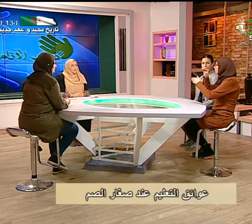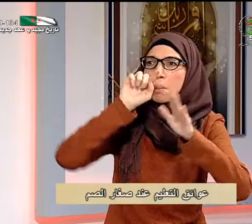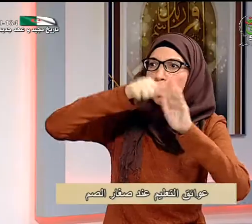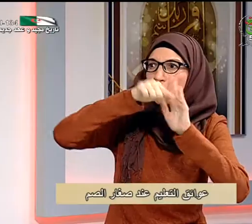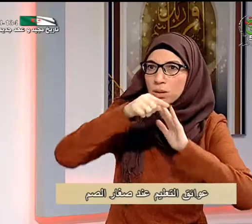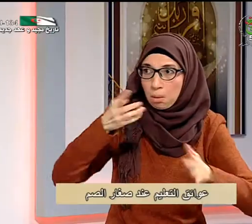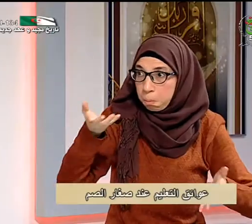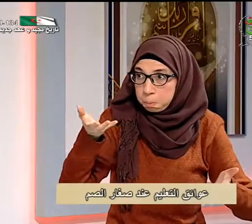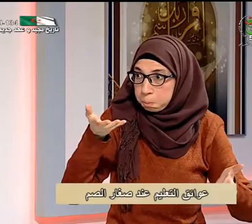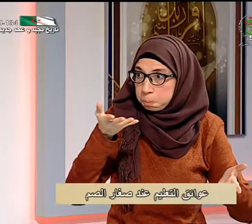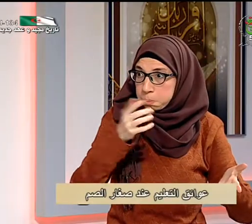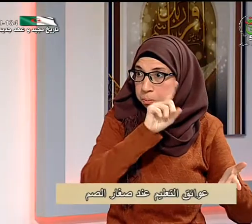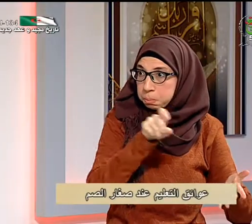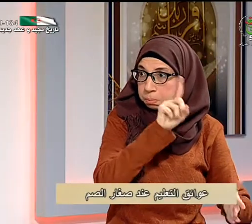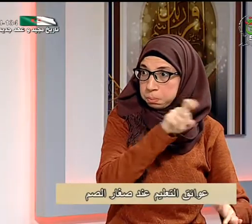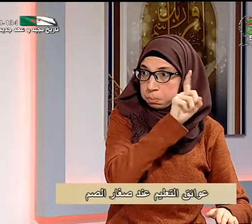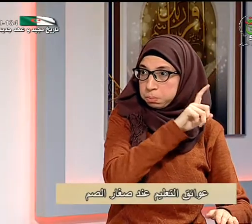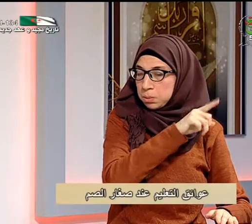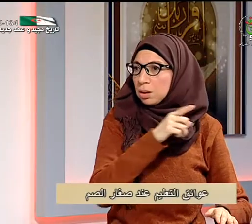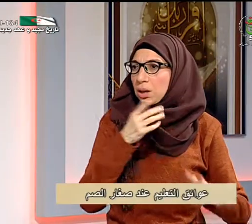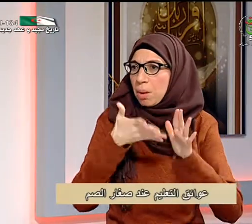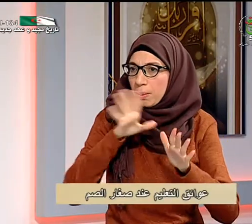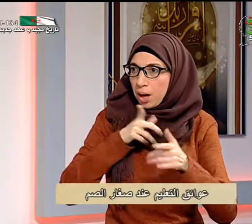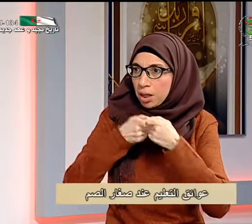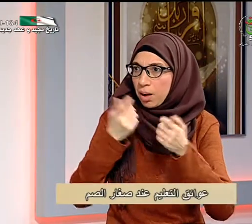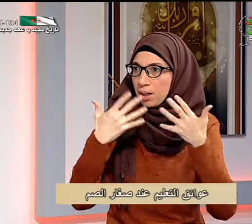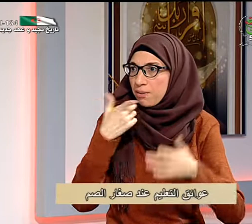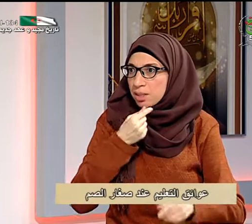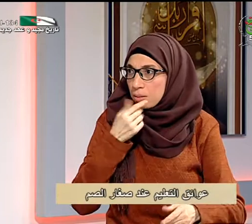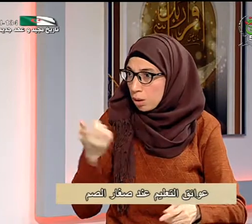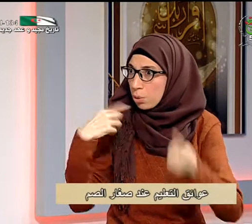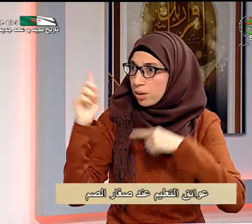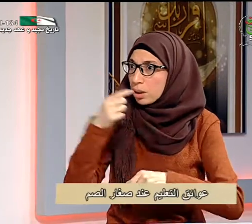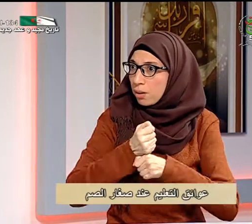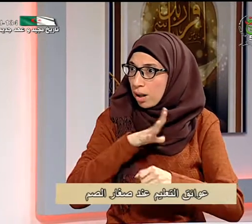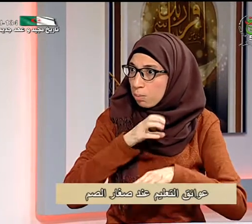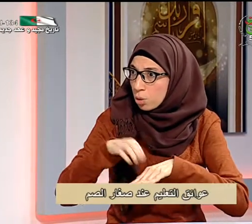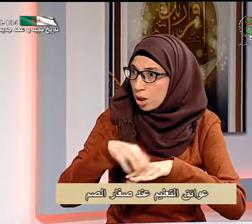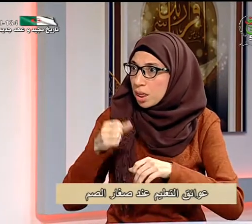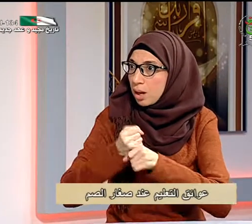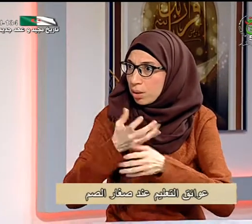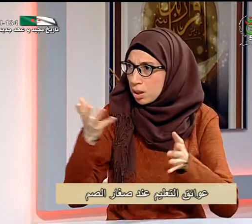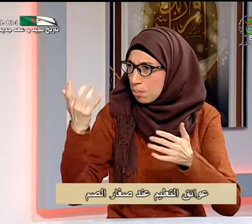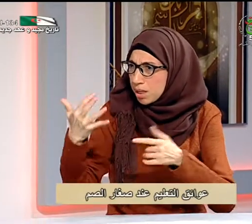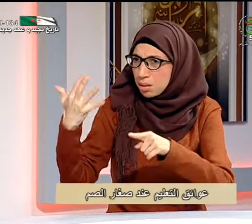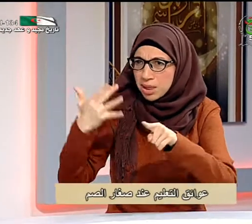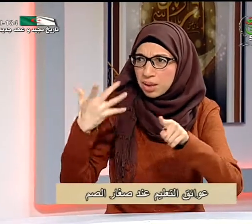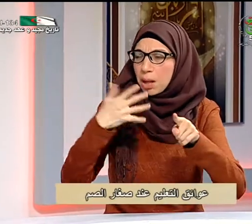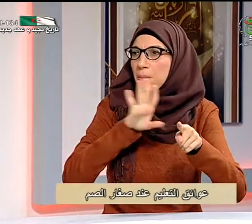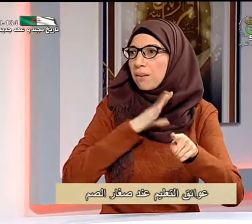اثنان لكن فيما يخص المواد الأدبية فهناك فلسفة كبيرة وعليه الشرح كبير